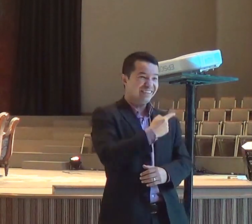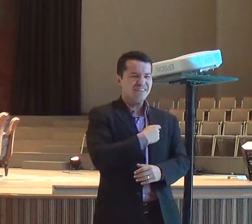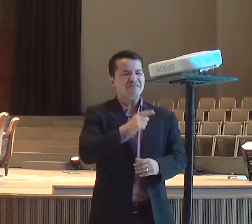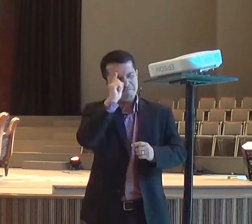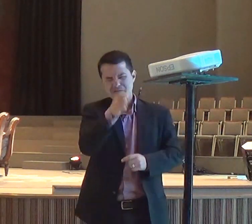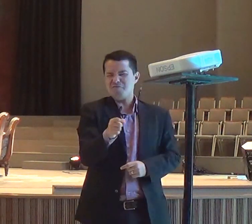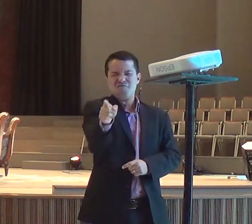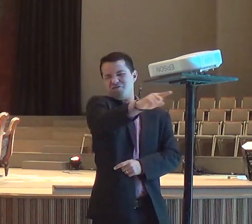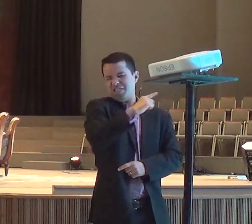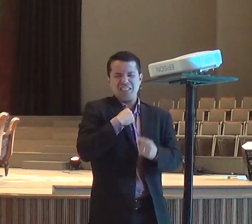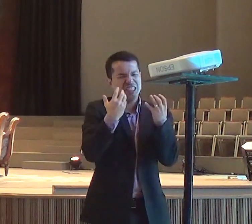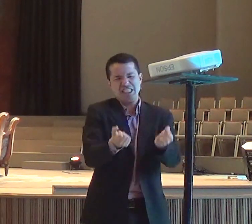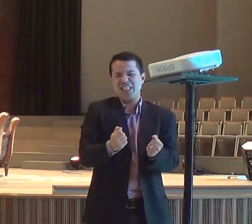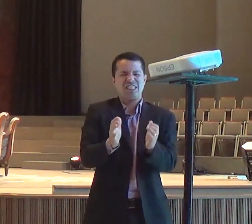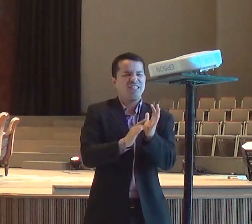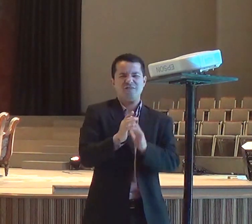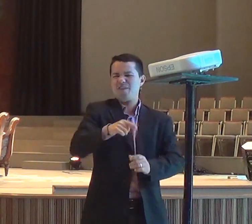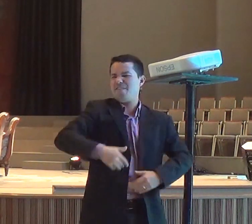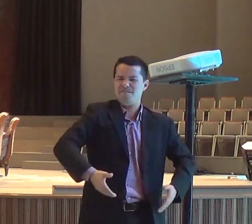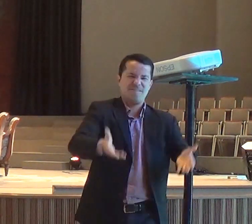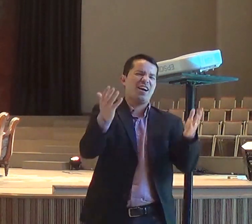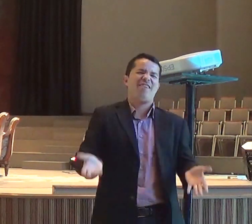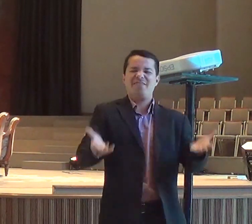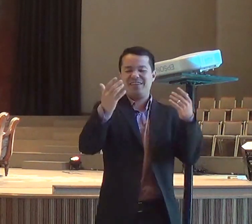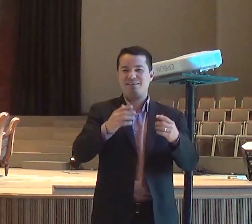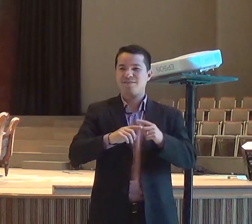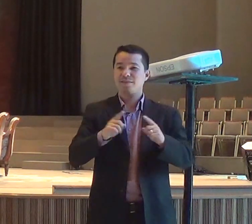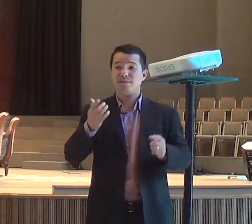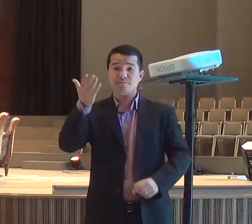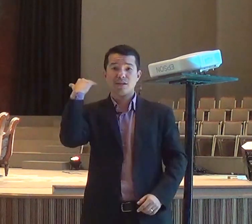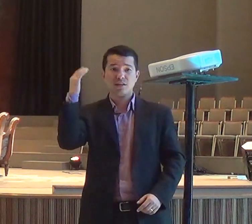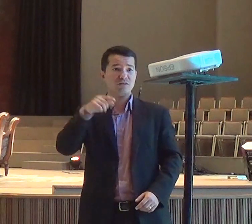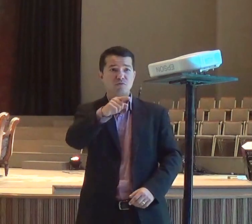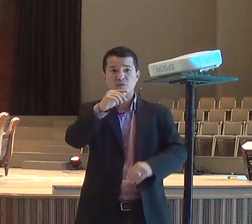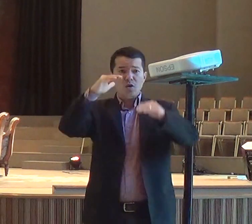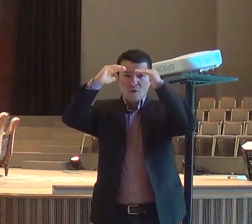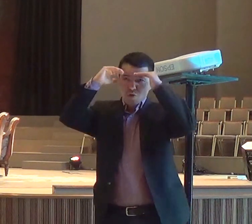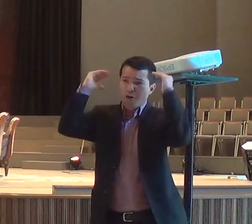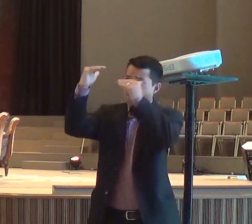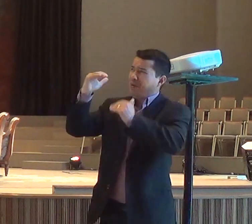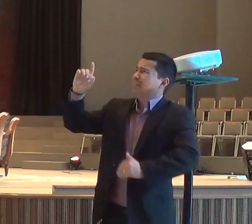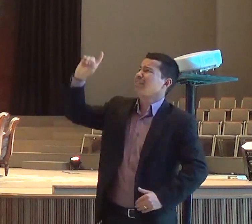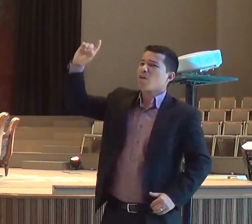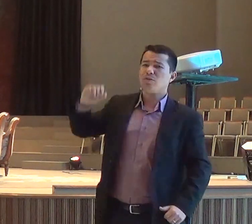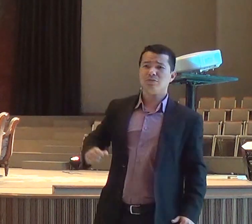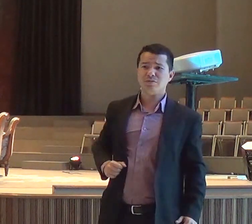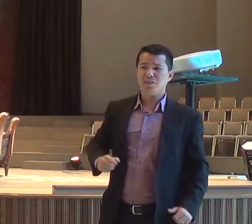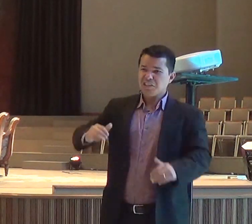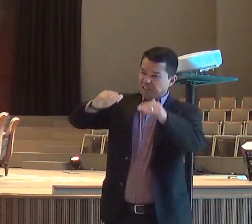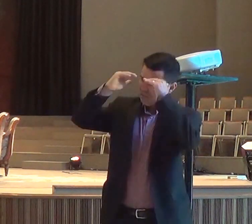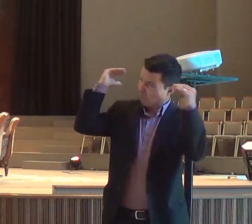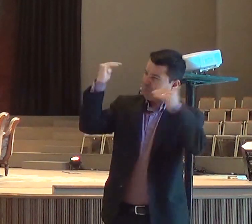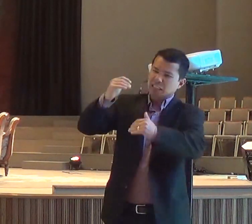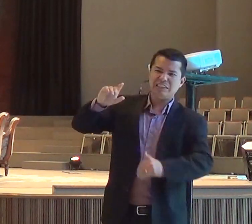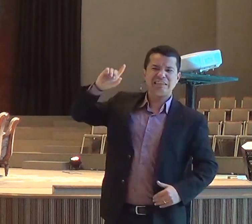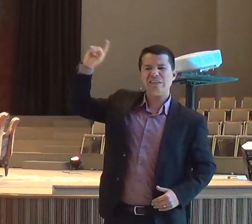olha gente, é incontestável, eles ficaram, o dia inteiro, gritando, pulando,